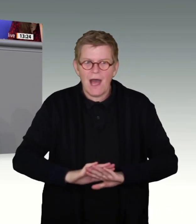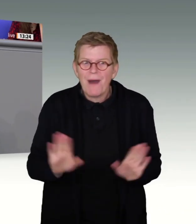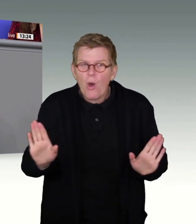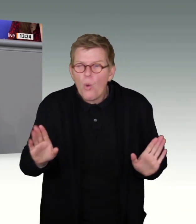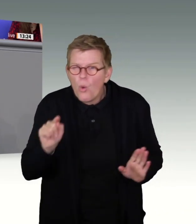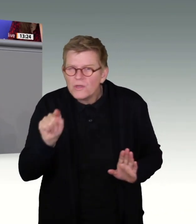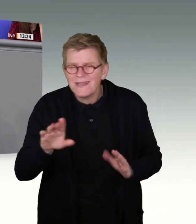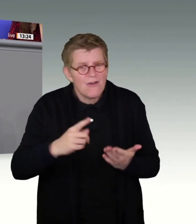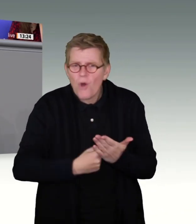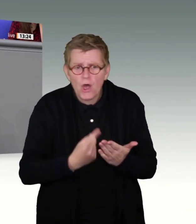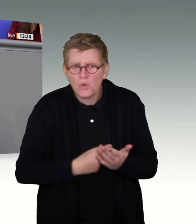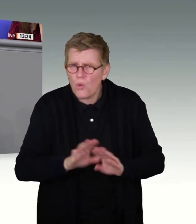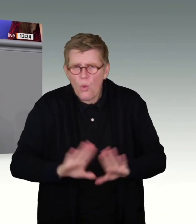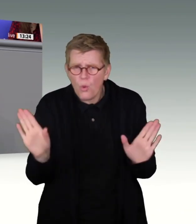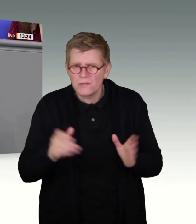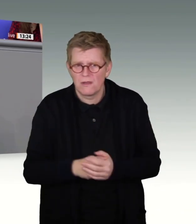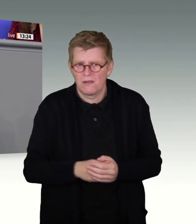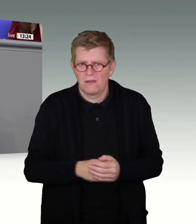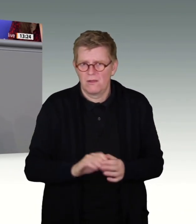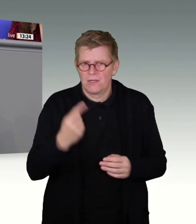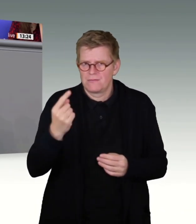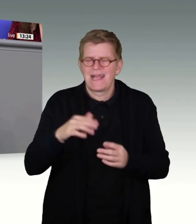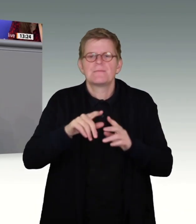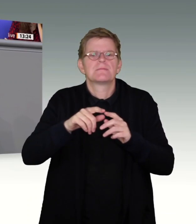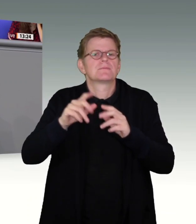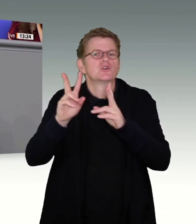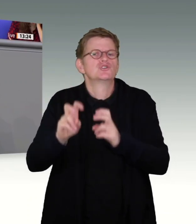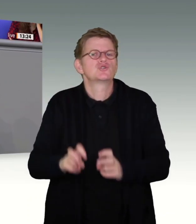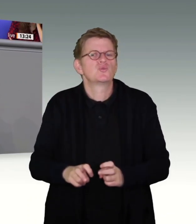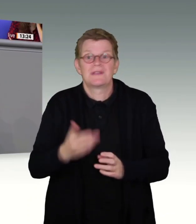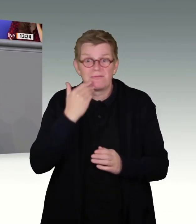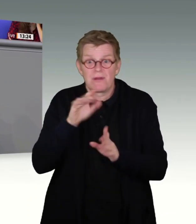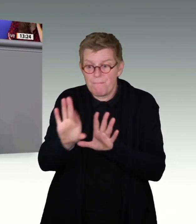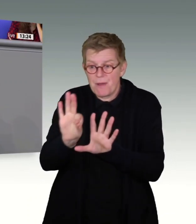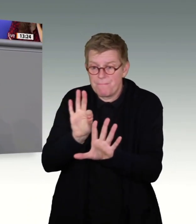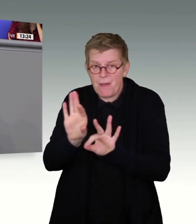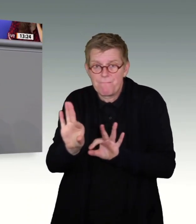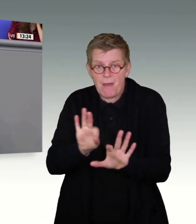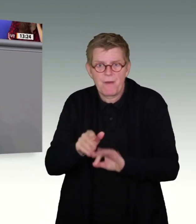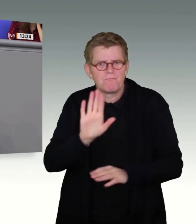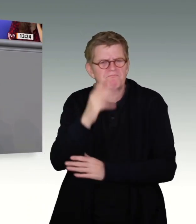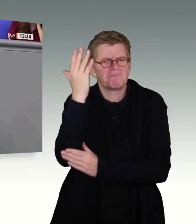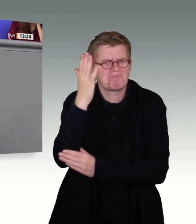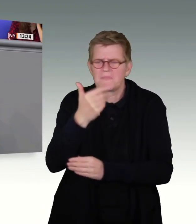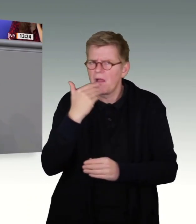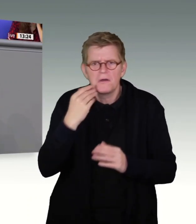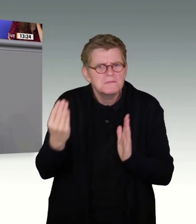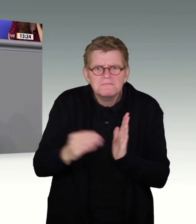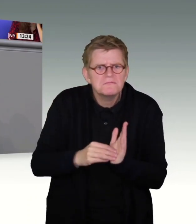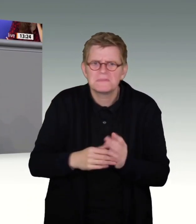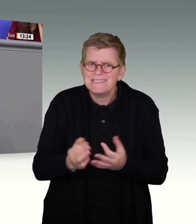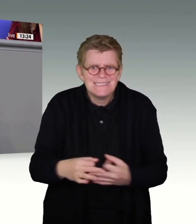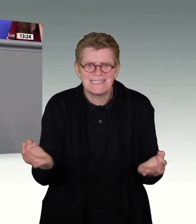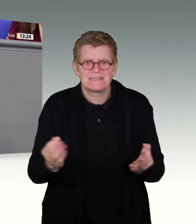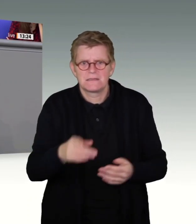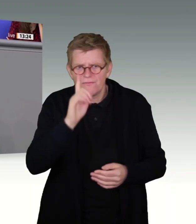einzige Forderung oder einen einzigen Gedanken aus dieser Studie irgendwie aufzugreifen, weder in Ihren Reden noch in Ihrem Beitrag, sondern stattdessen eins für und